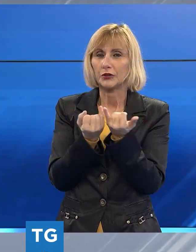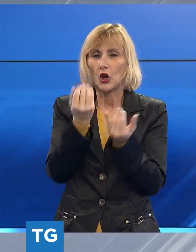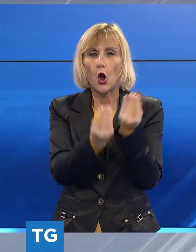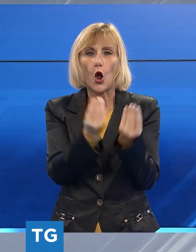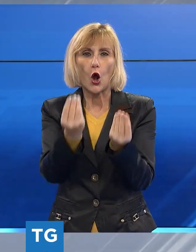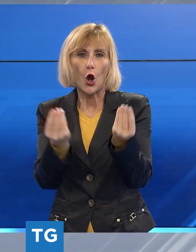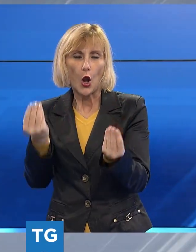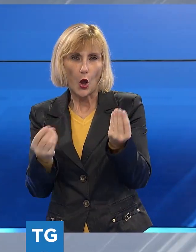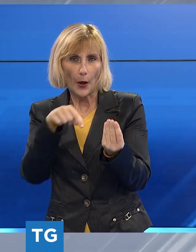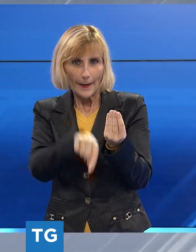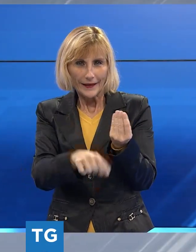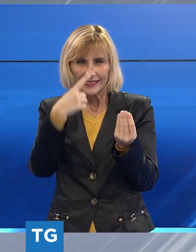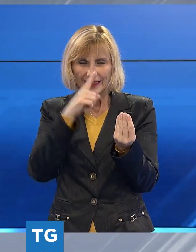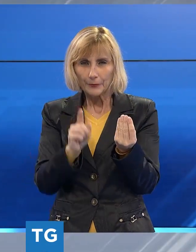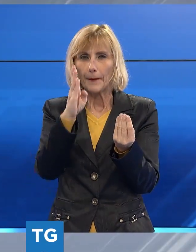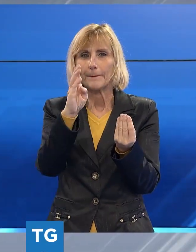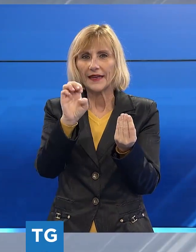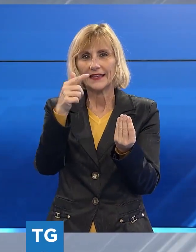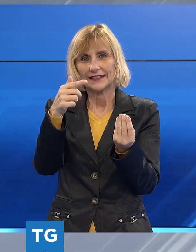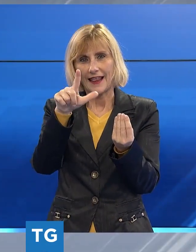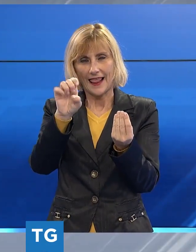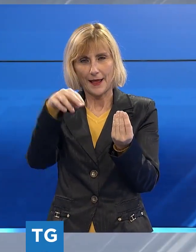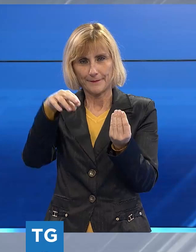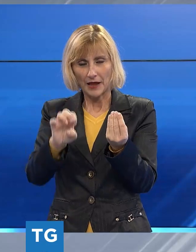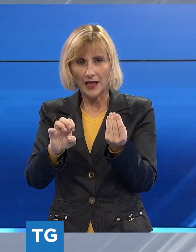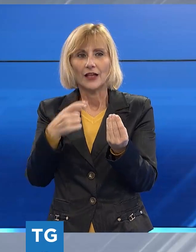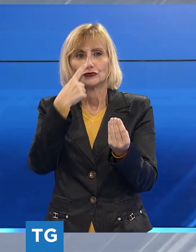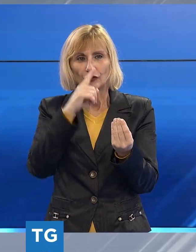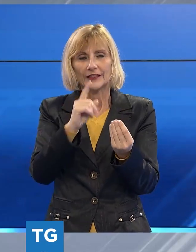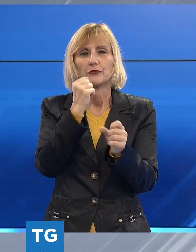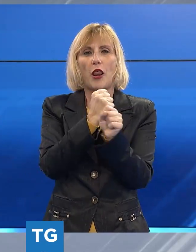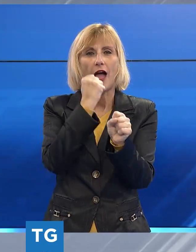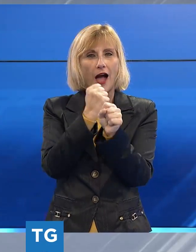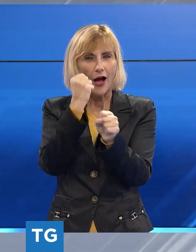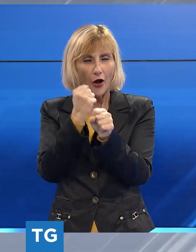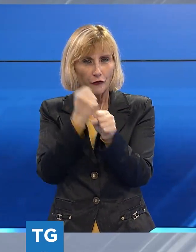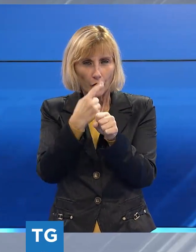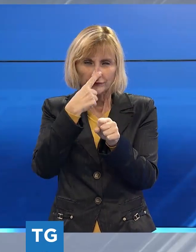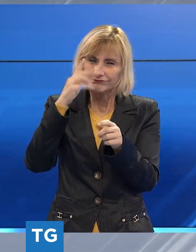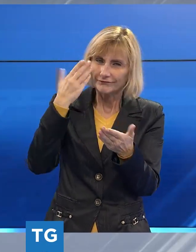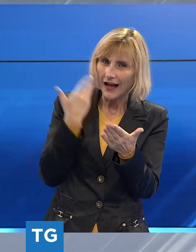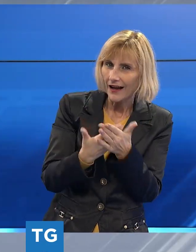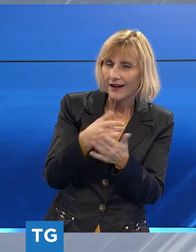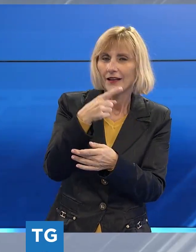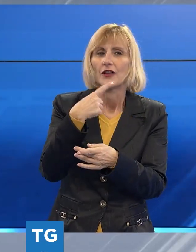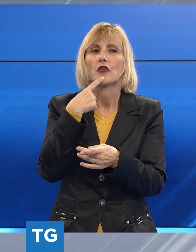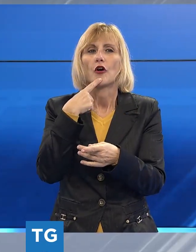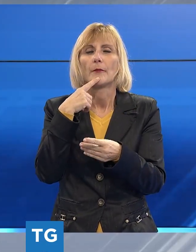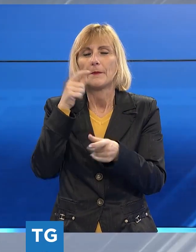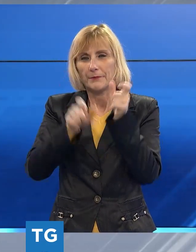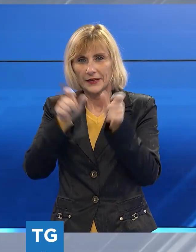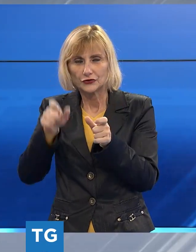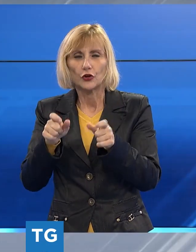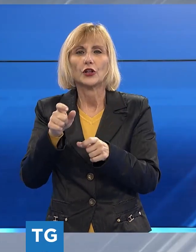gli antichi mestieri diventano una vera attrazione in attesa del passaggio di Maria Giuseppe, quando chiederanno a tutti ospitalità per la notte.